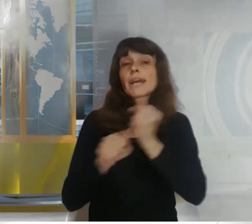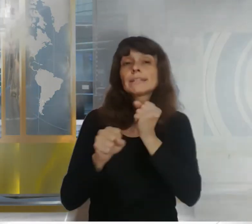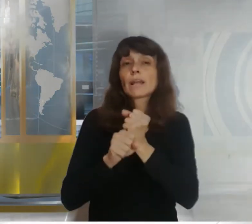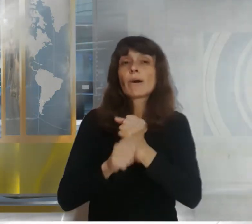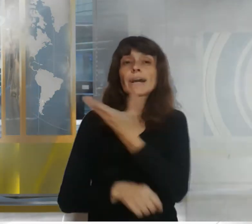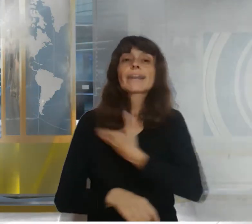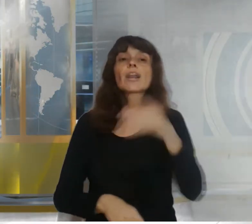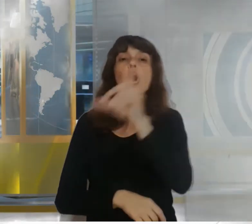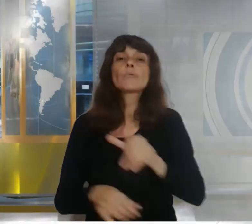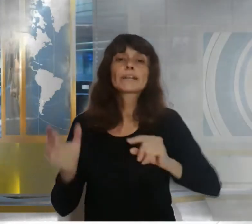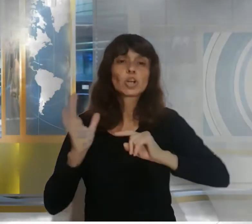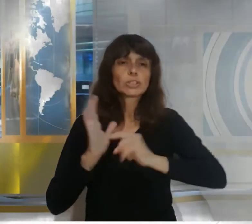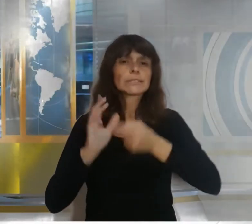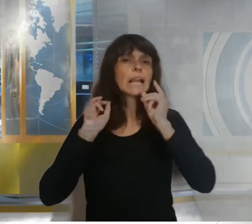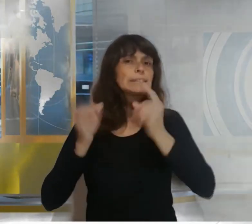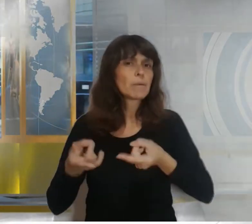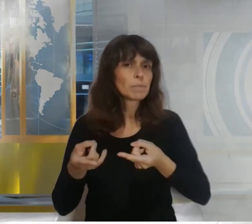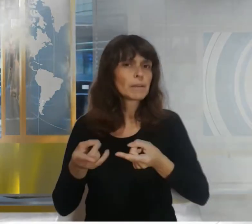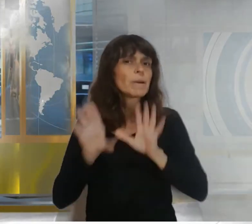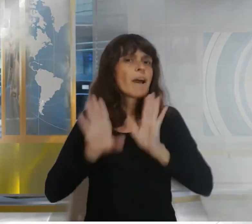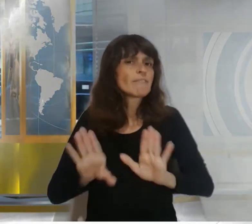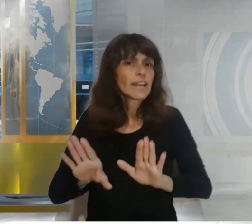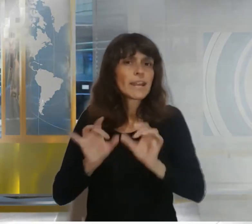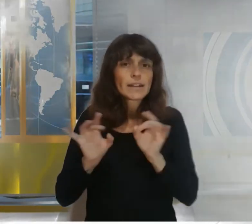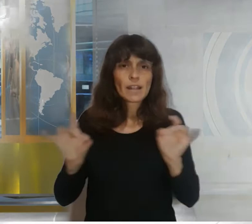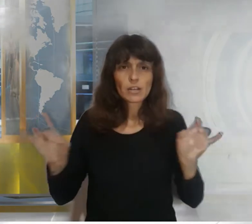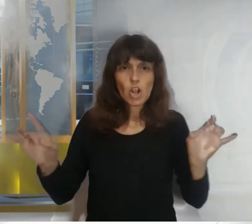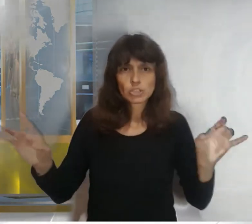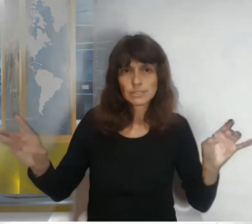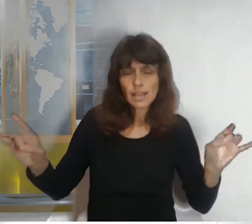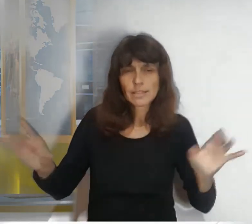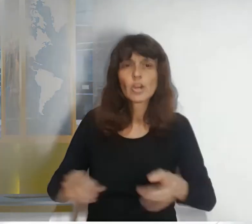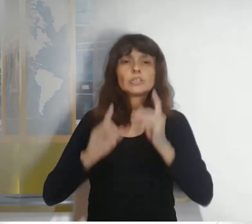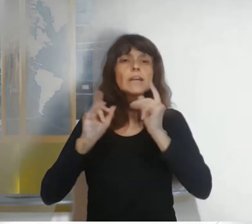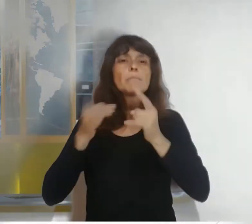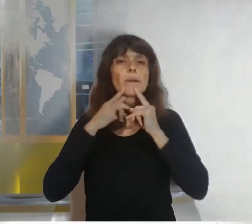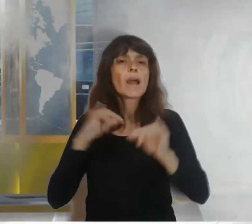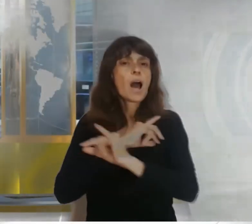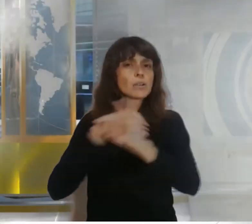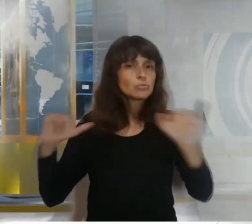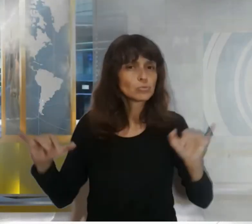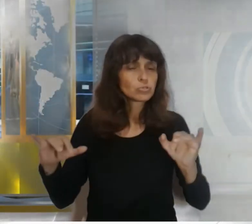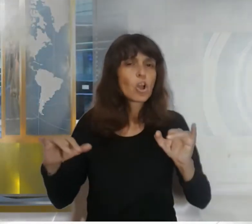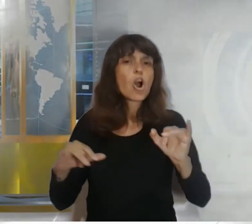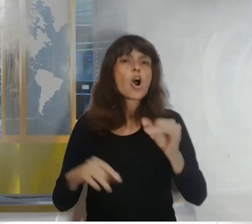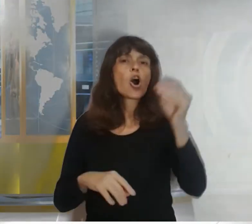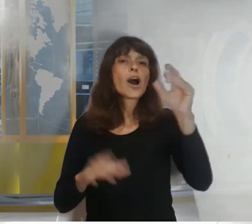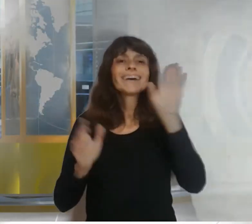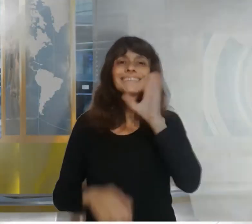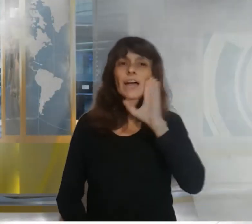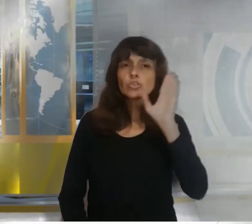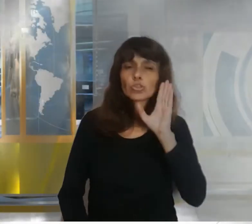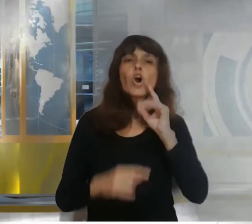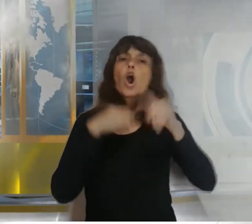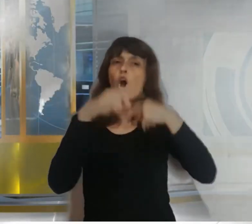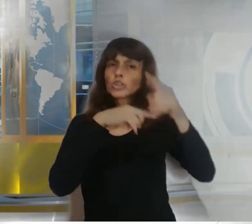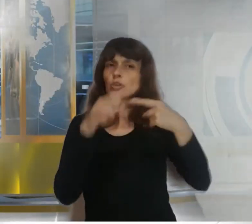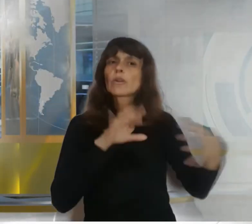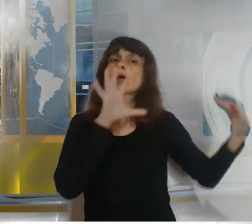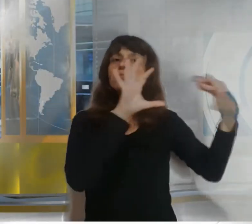coronavirus también anunció que su país no dejará la organización mundial de la salud para paliar los efectos de la